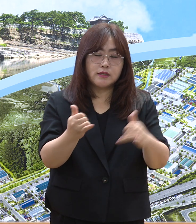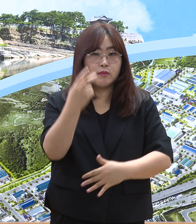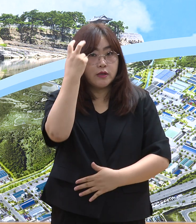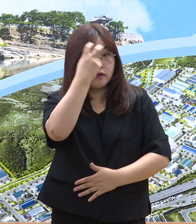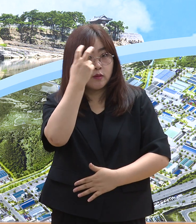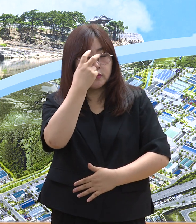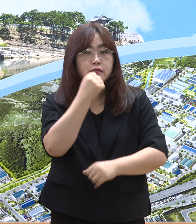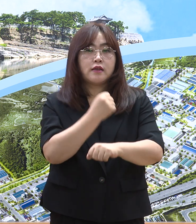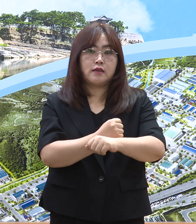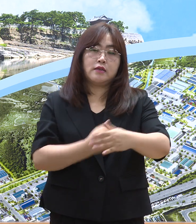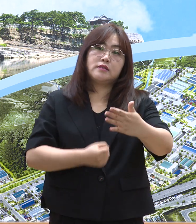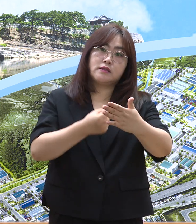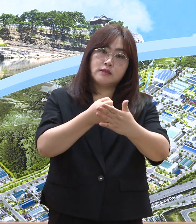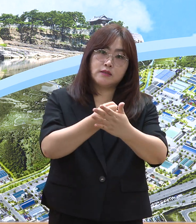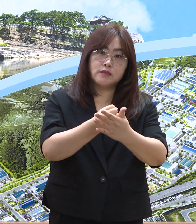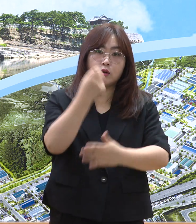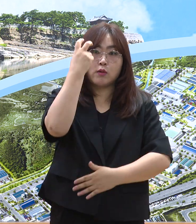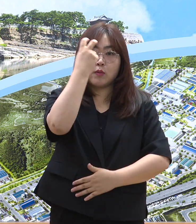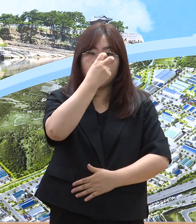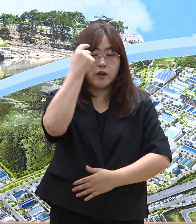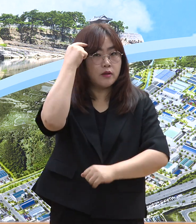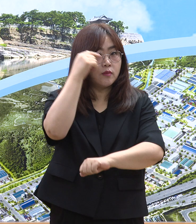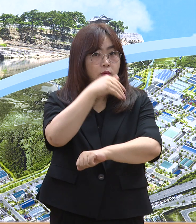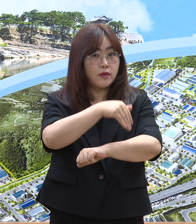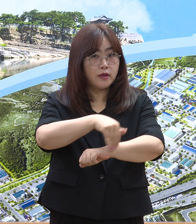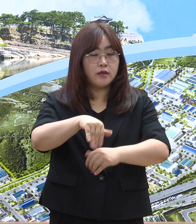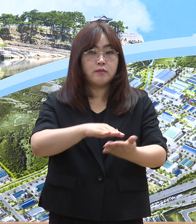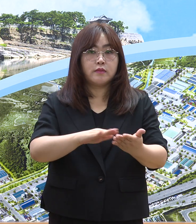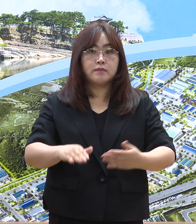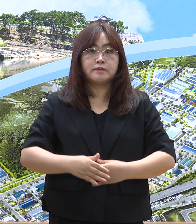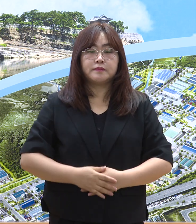고려하여 지정 및 관리할 방침입니다.